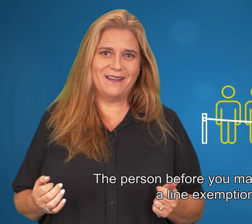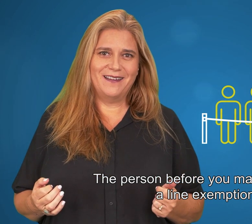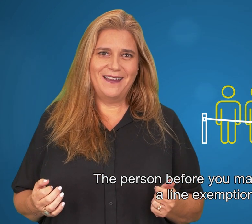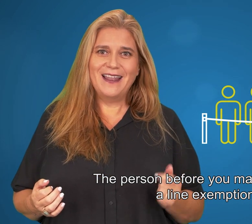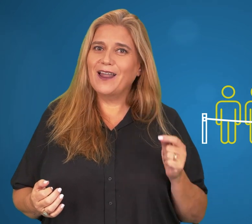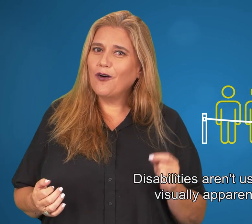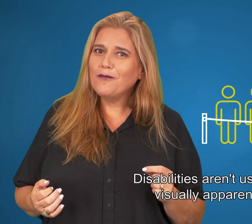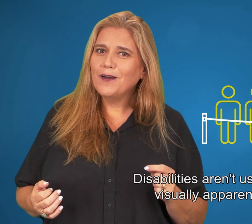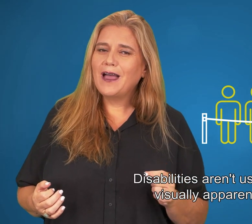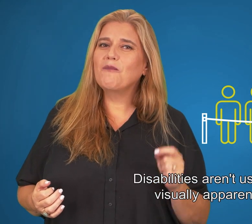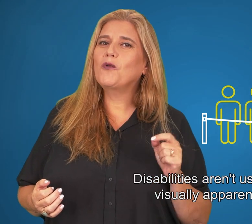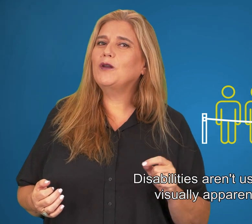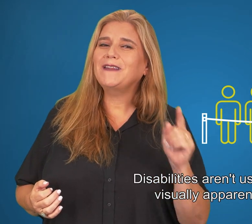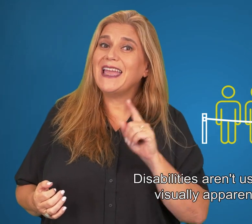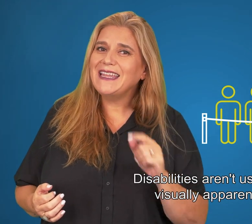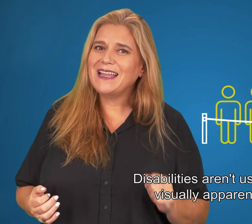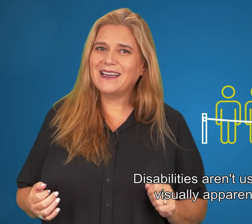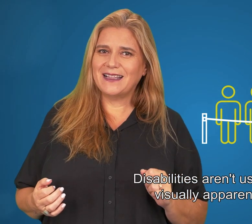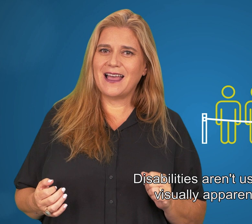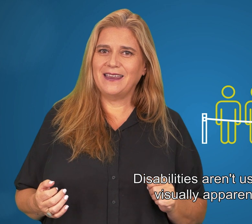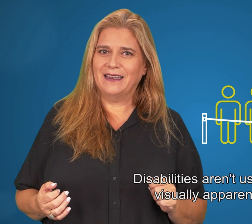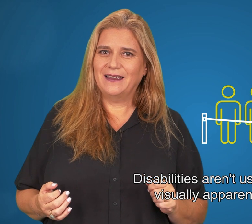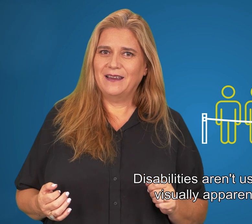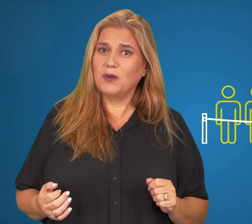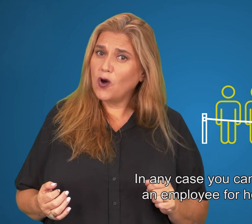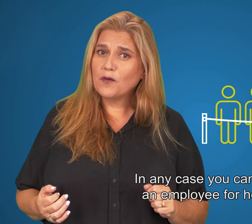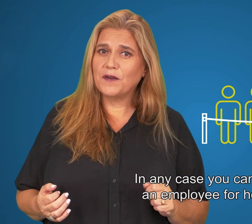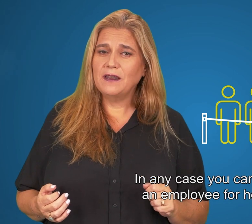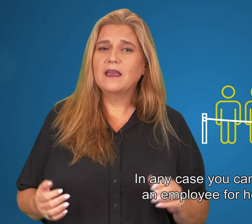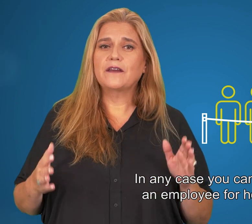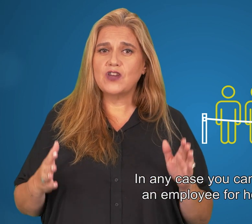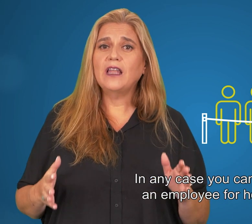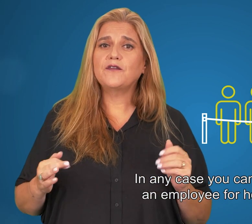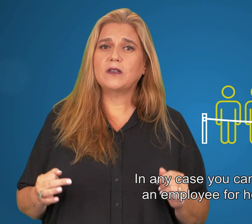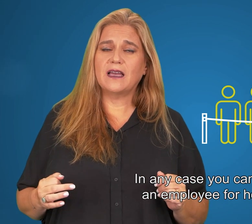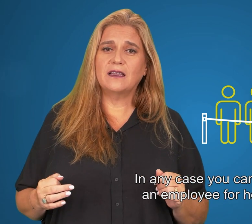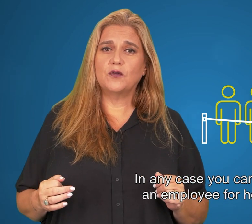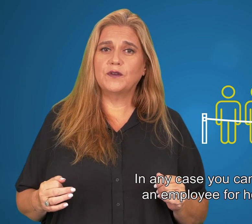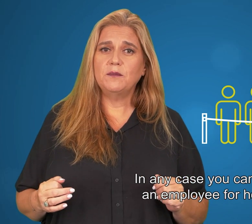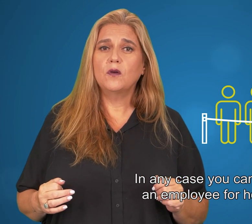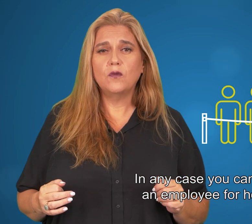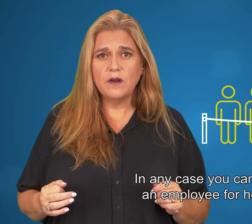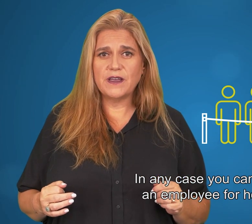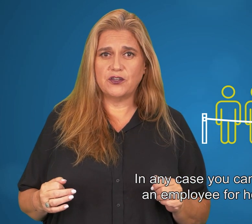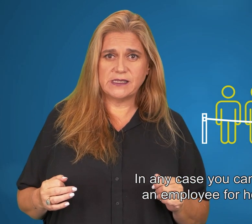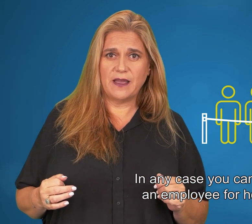לרוב המוגבלות אינה נראית לעין בכל אופן אפשר לפנות לאחד העובדים ולבקש עזרה